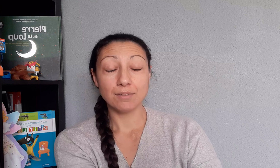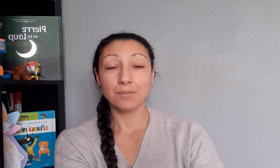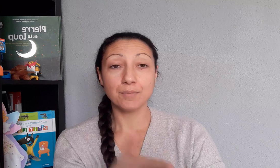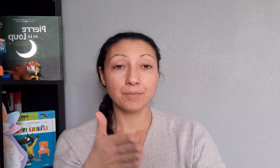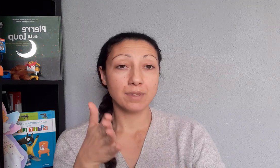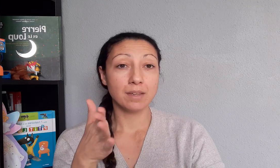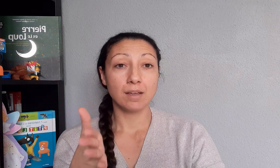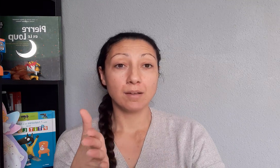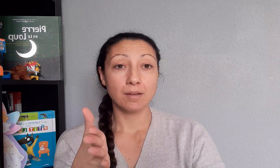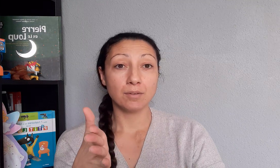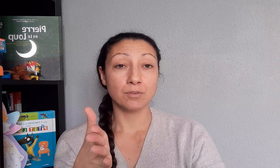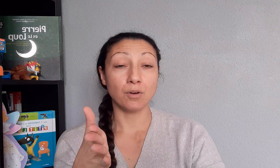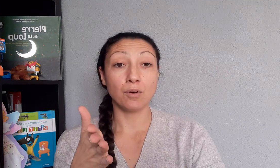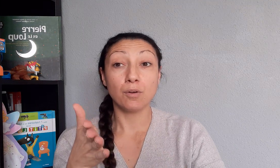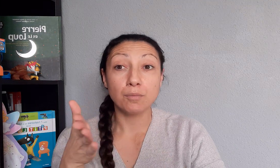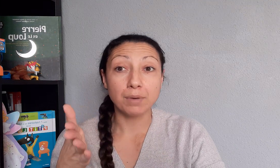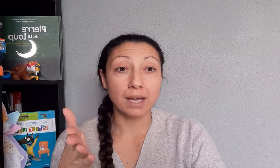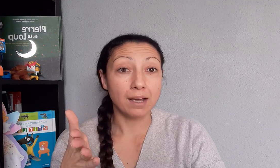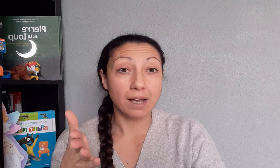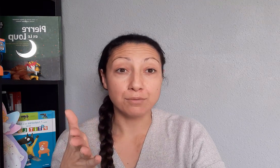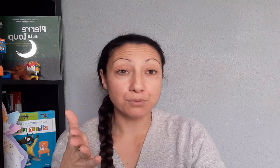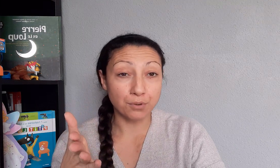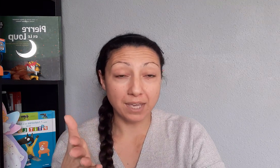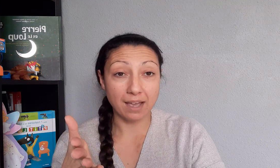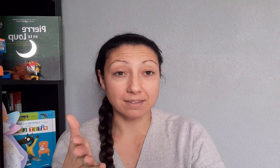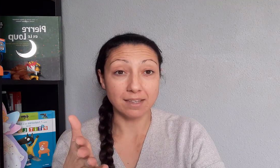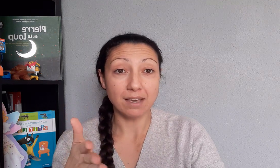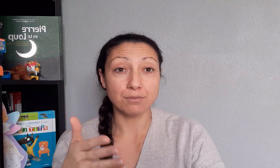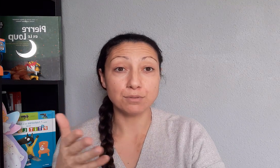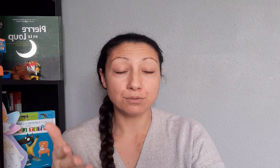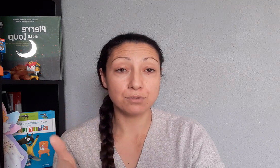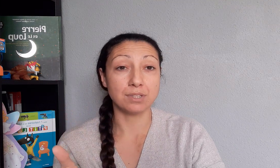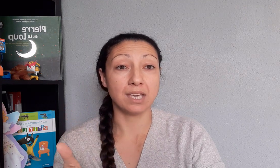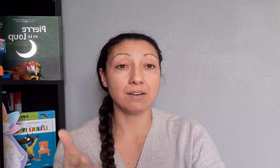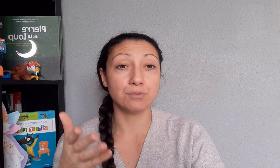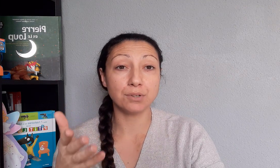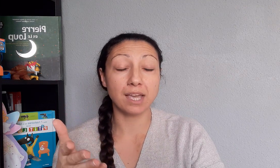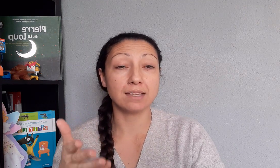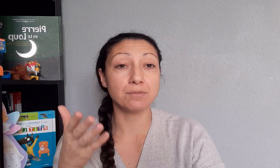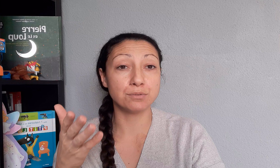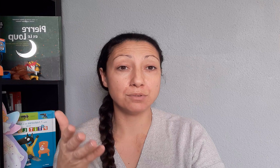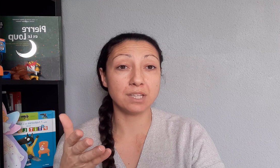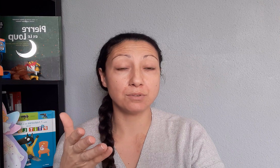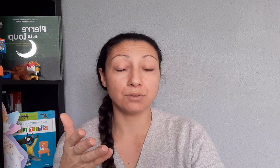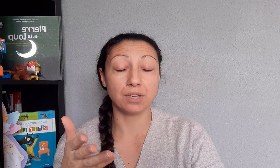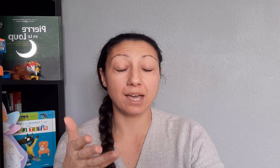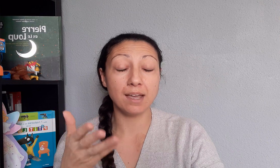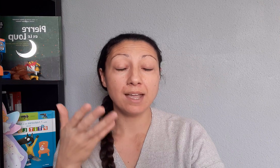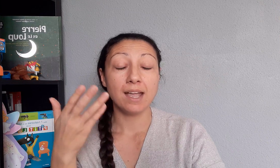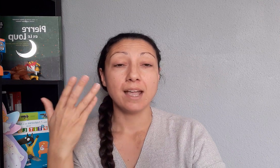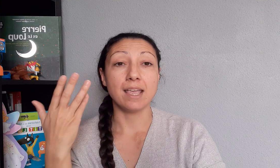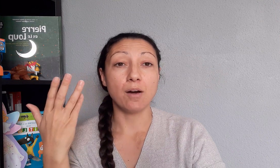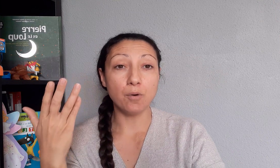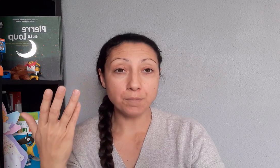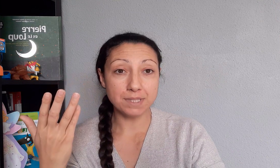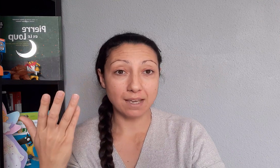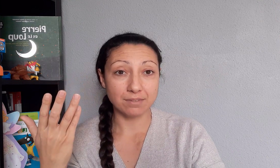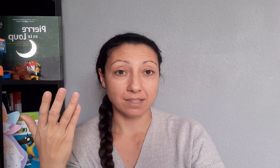à vous regarder, à vous soutenir, à vous regarder, à vous soutenir du regard et à observer.